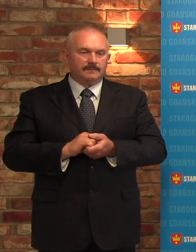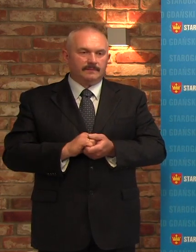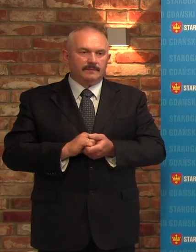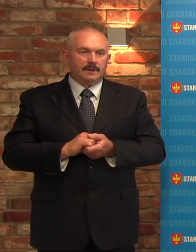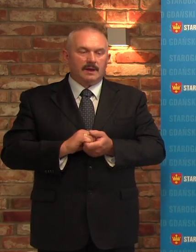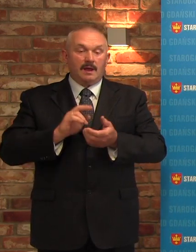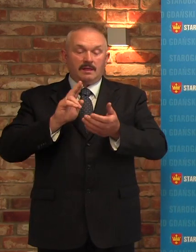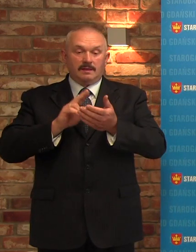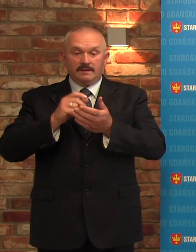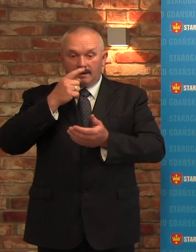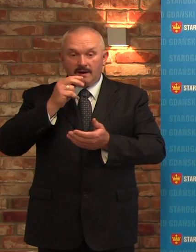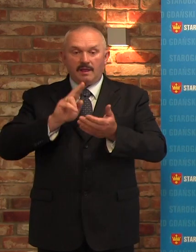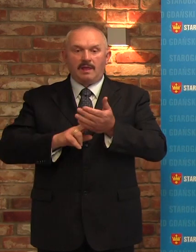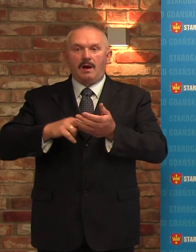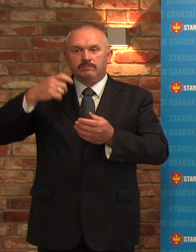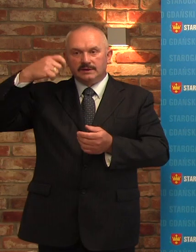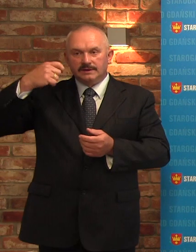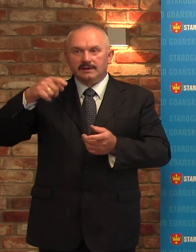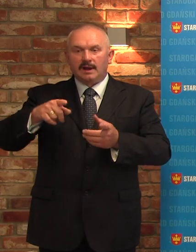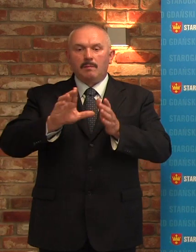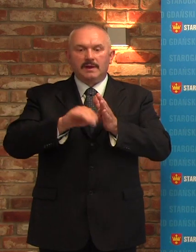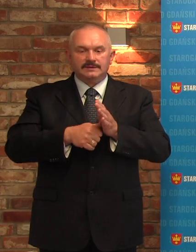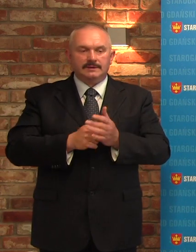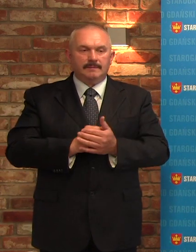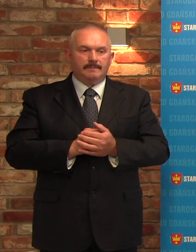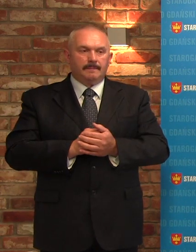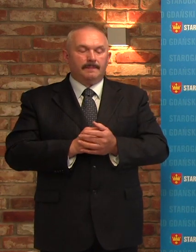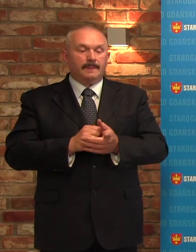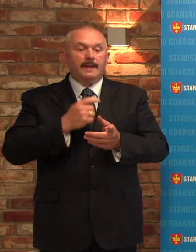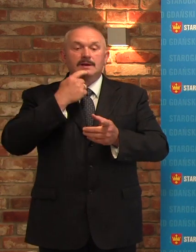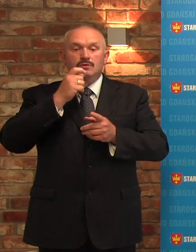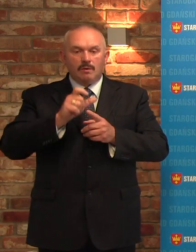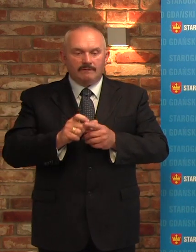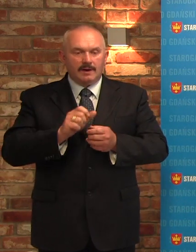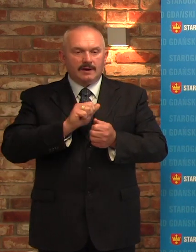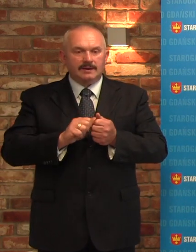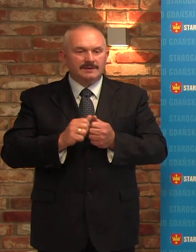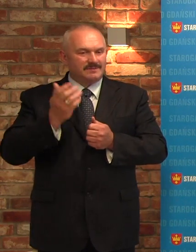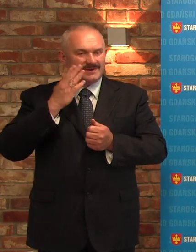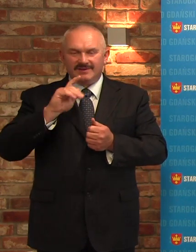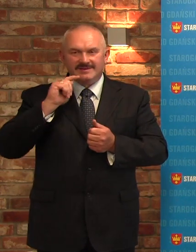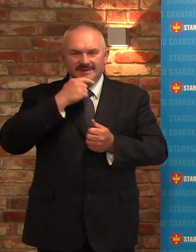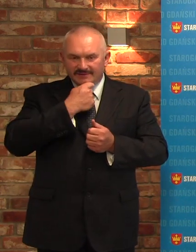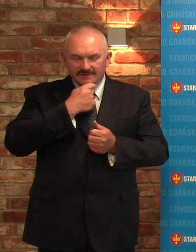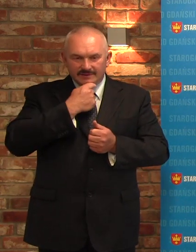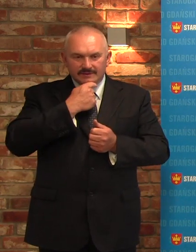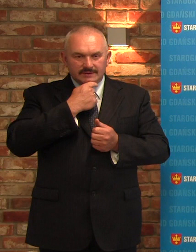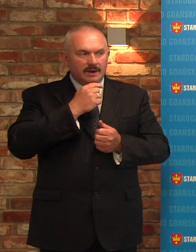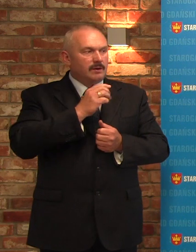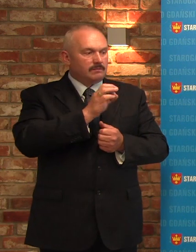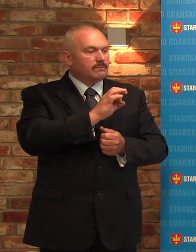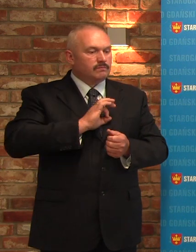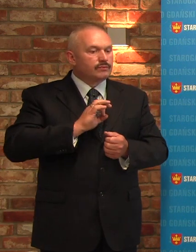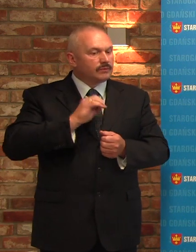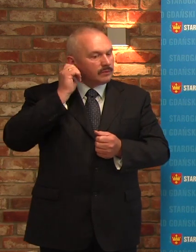pana prezydenta miasta. Otóż te słowa są głęboko krzywdzące zarówno mojej osoby, jak i